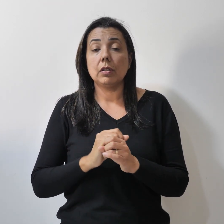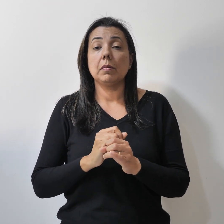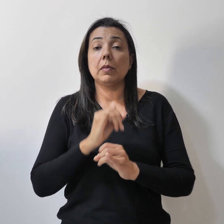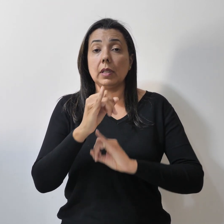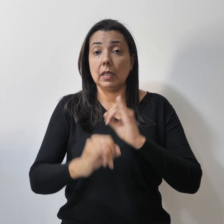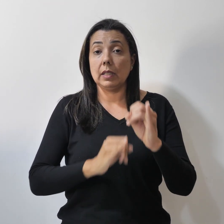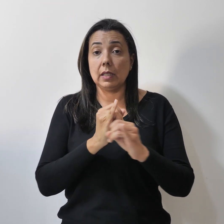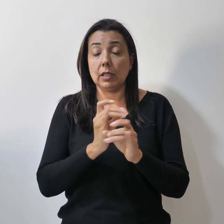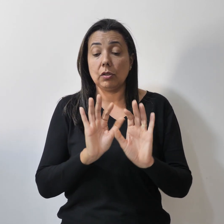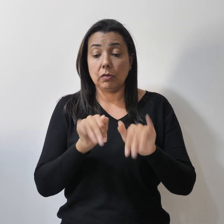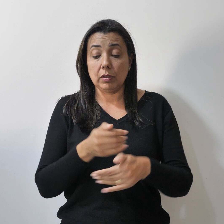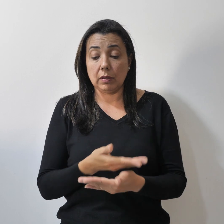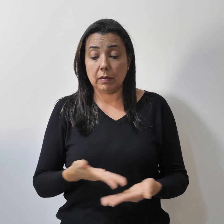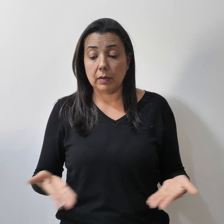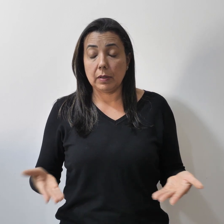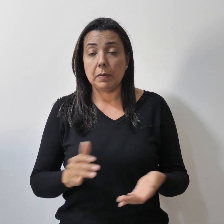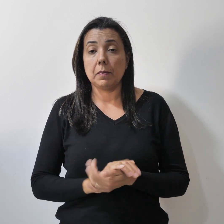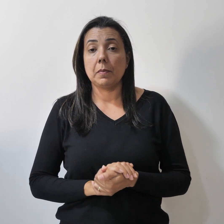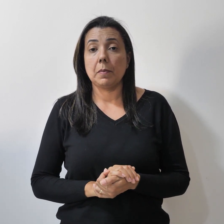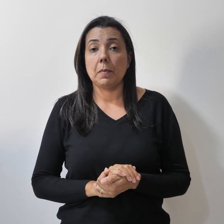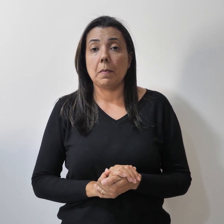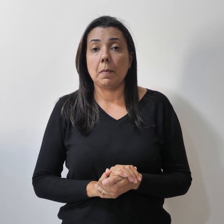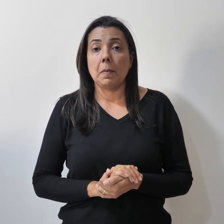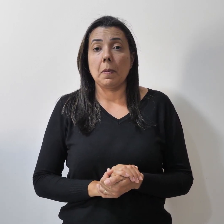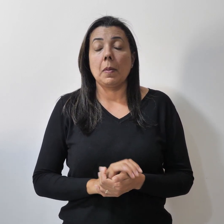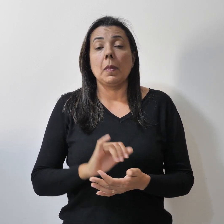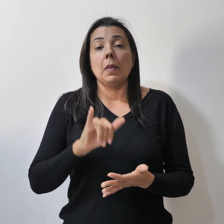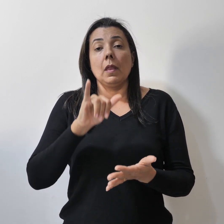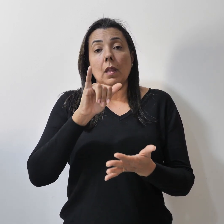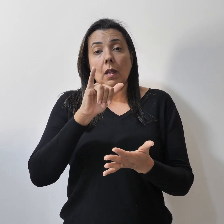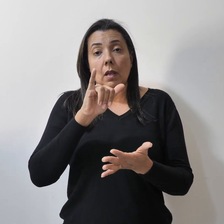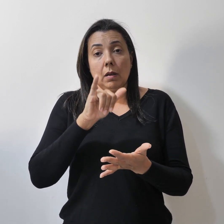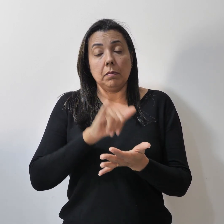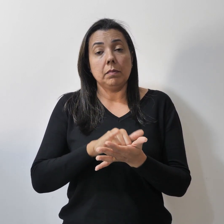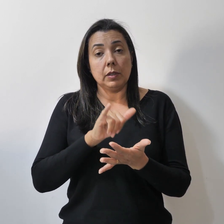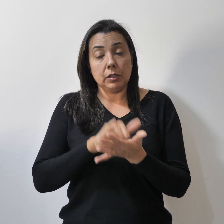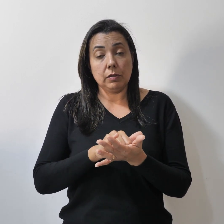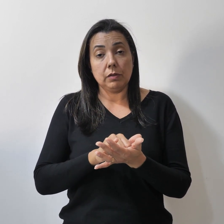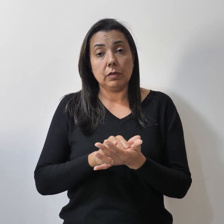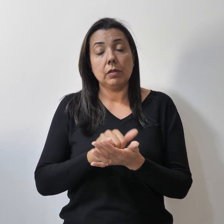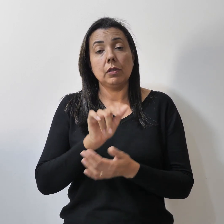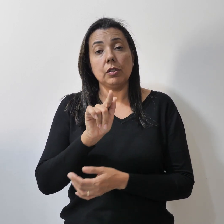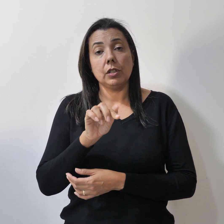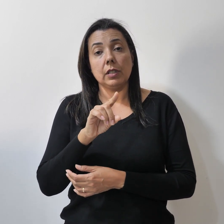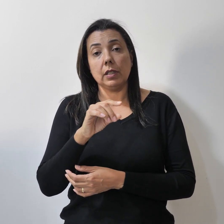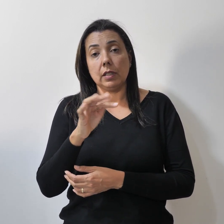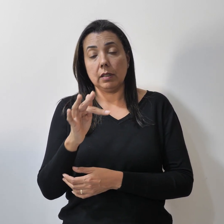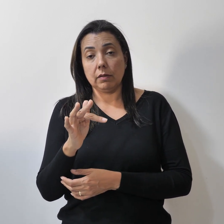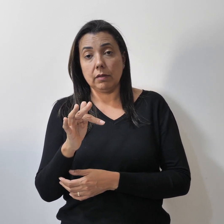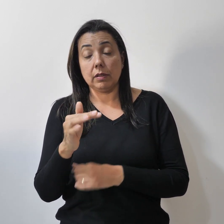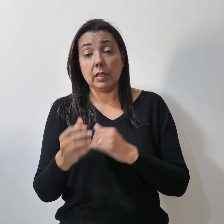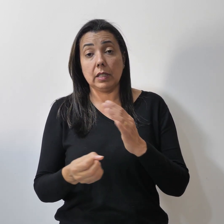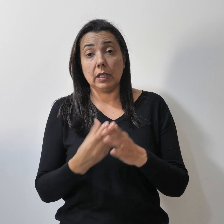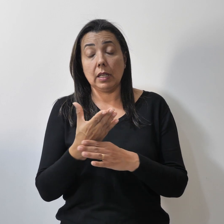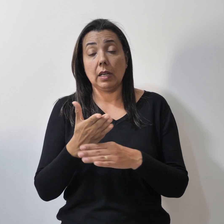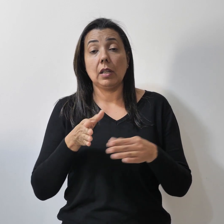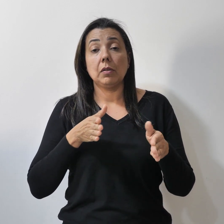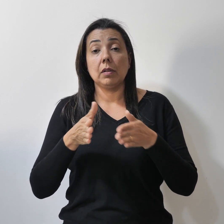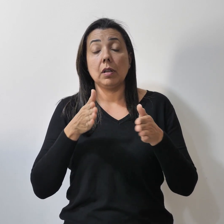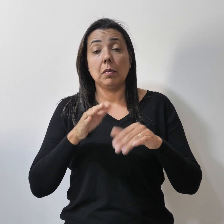final desta matéria. Aplicativo Prova de Vida GDF Criado durante a pandemia da COVID